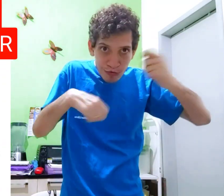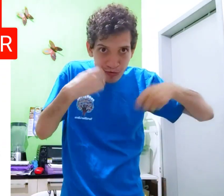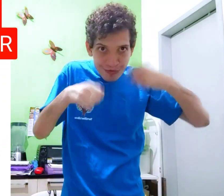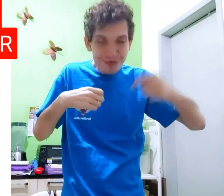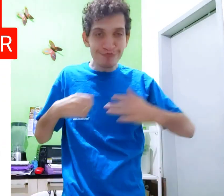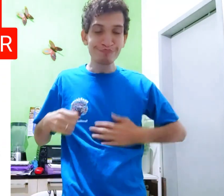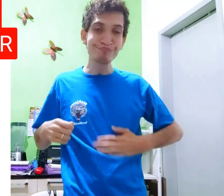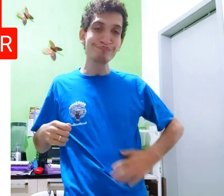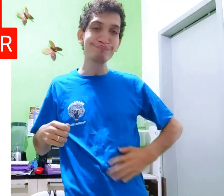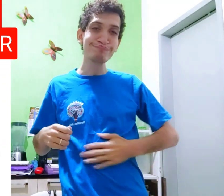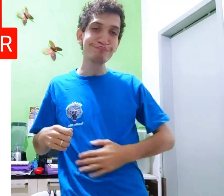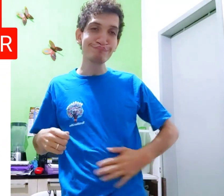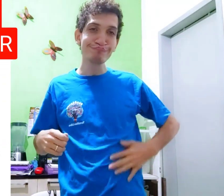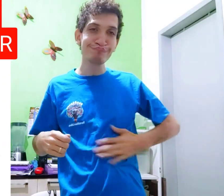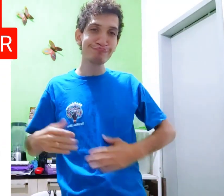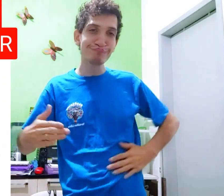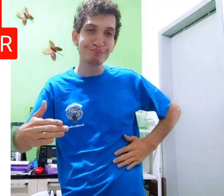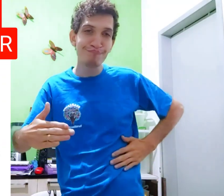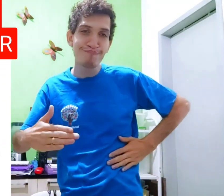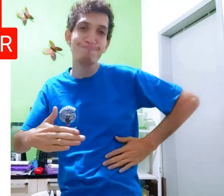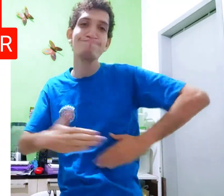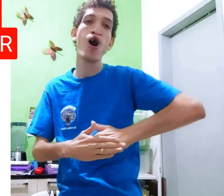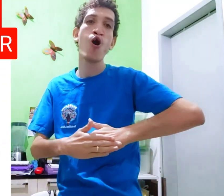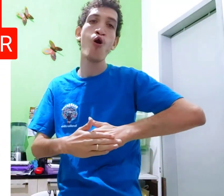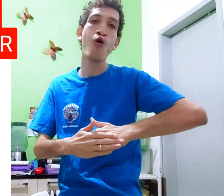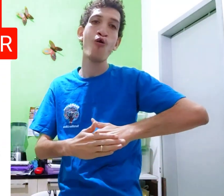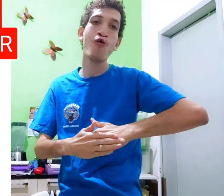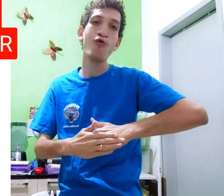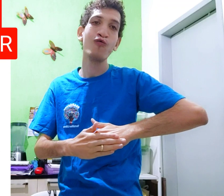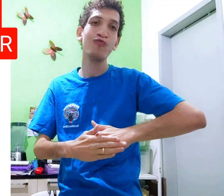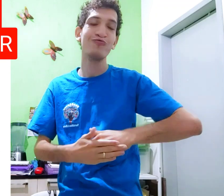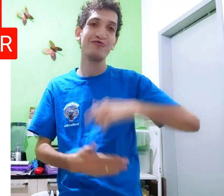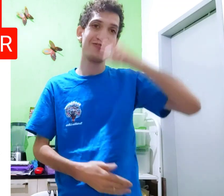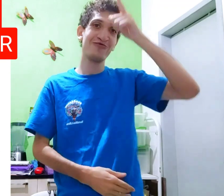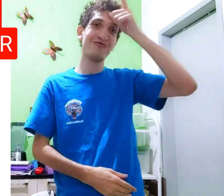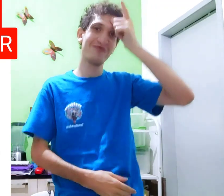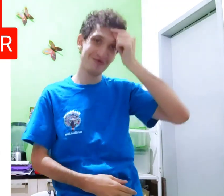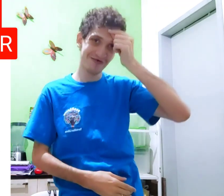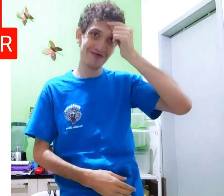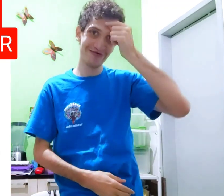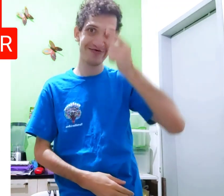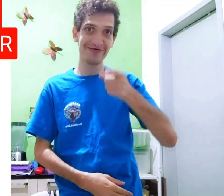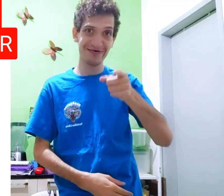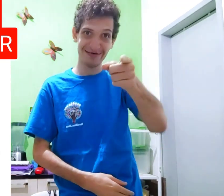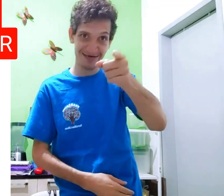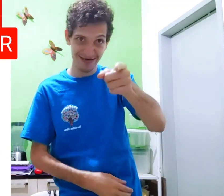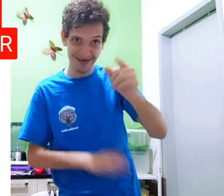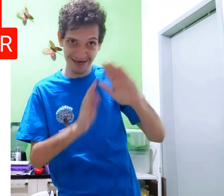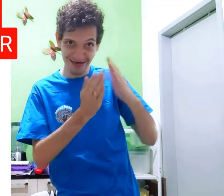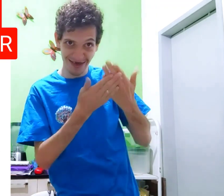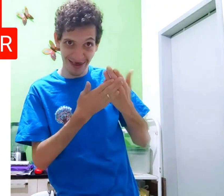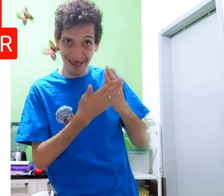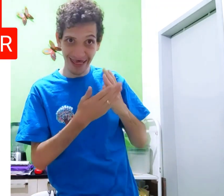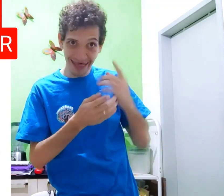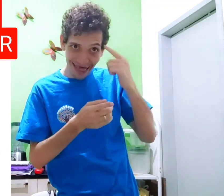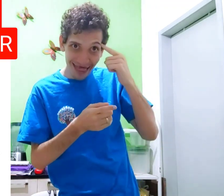lambuja, come, come, come, satisfeito, ufa, e você